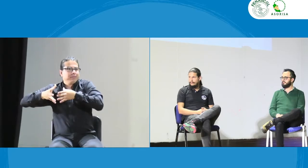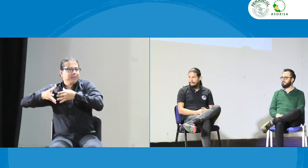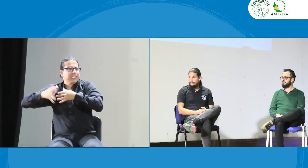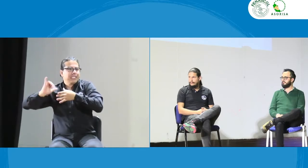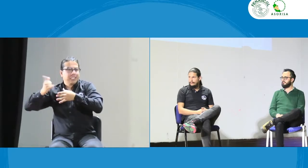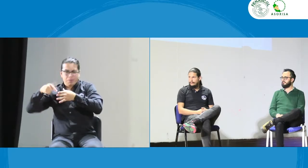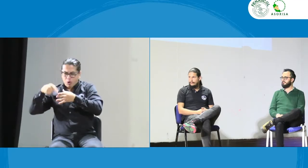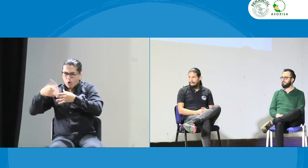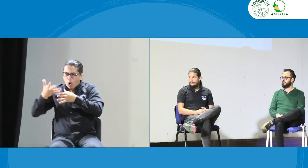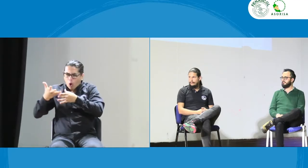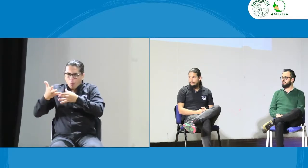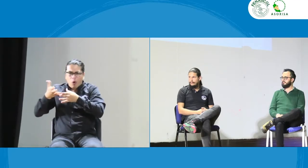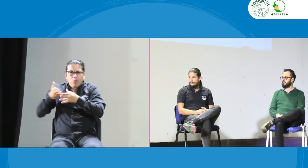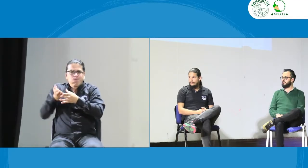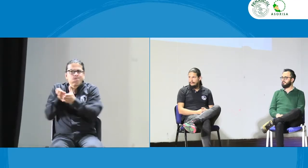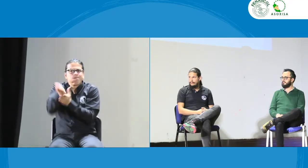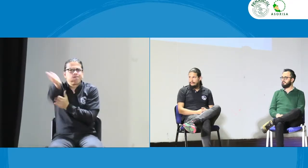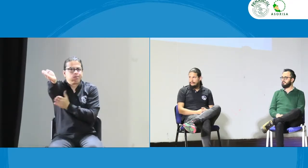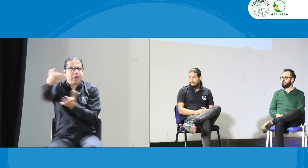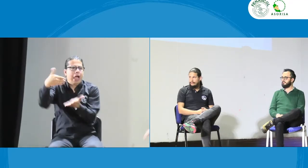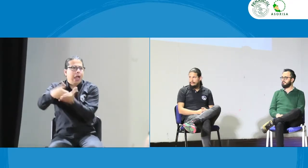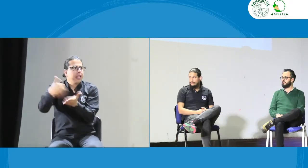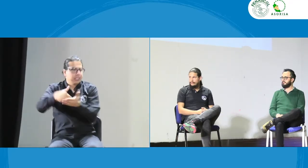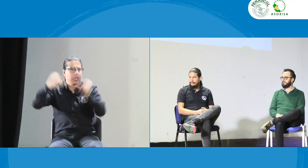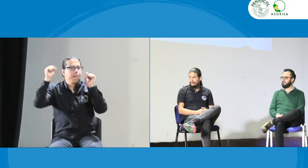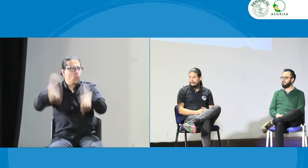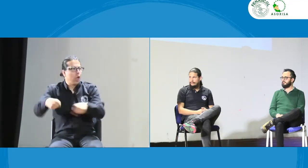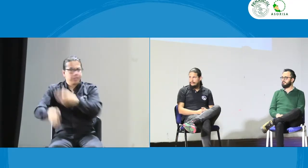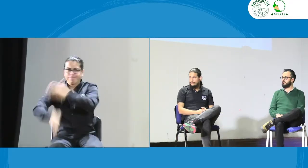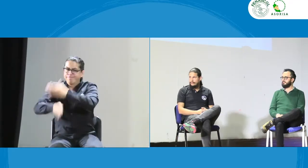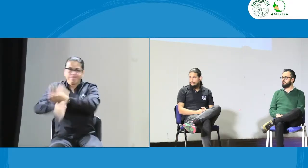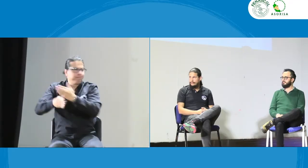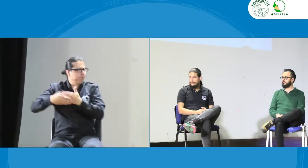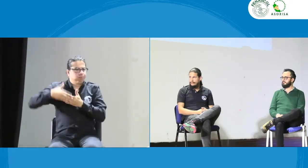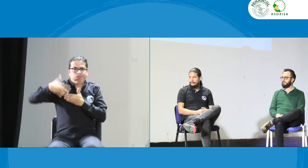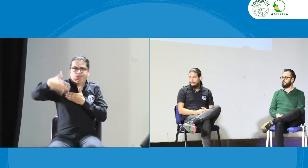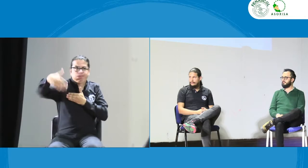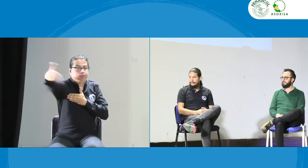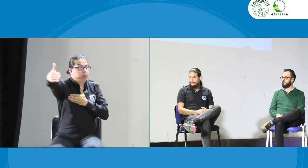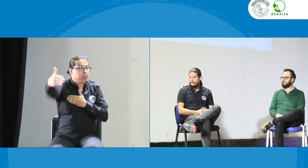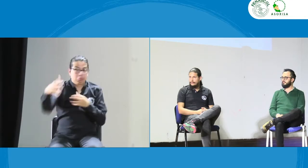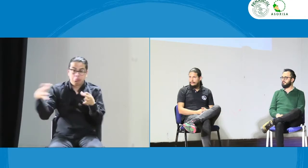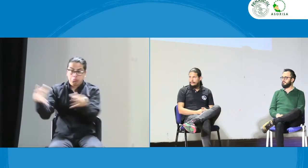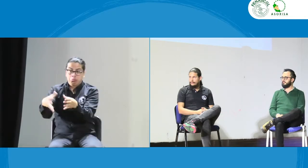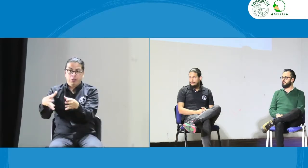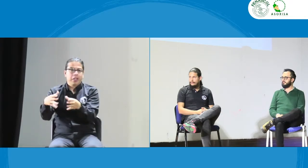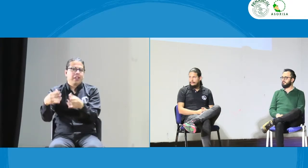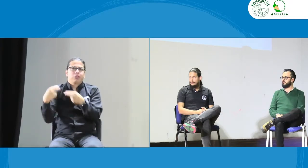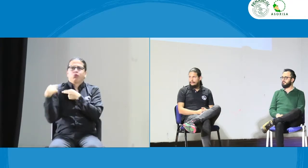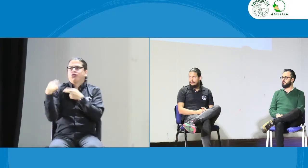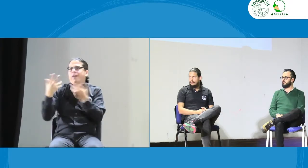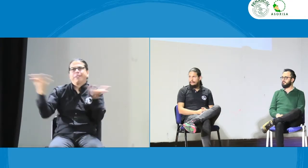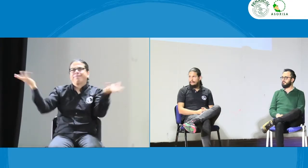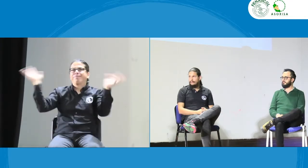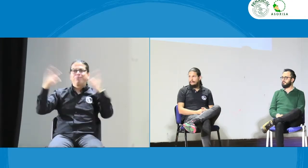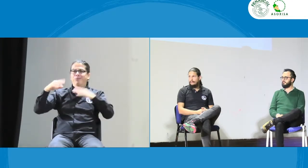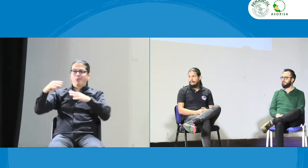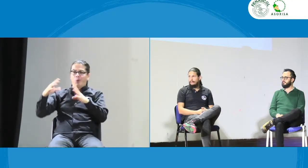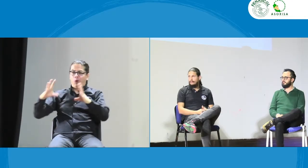Obviamente nosotros queramos que legalmente podamos seguir trabajando en torno a eso, pero pues